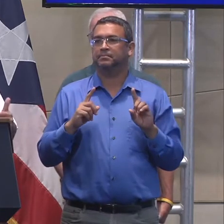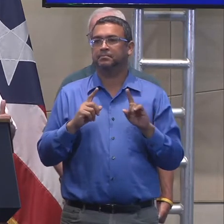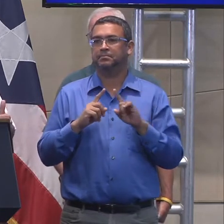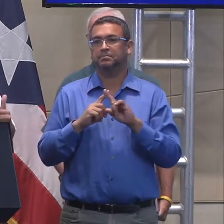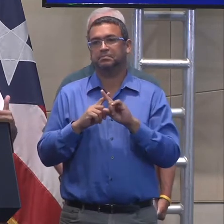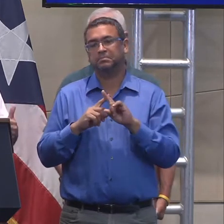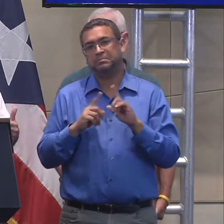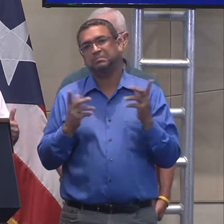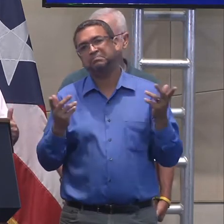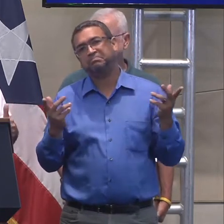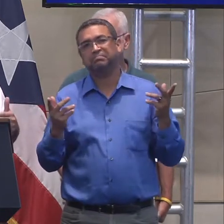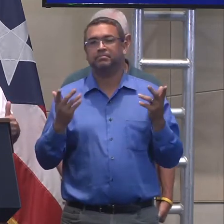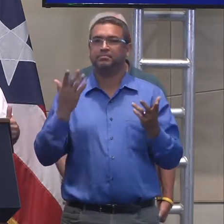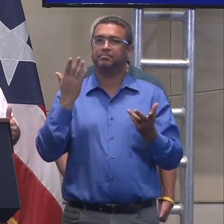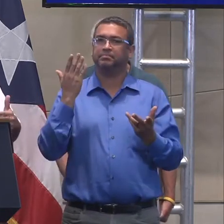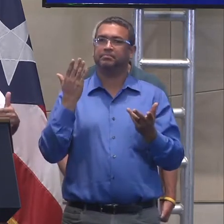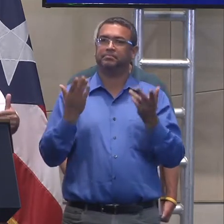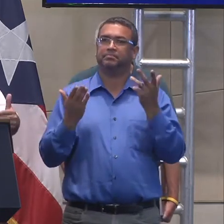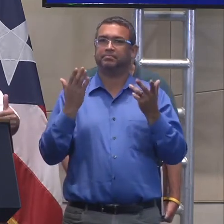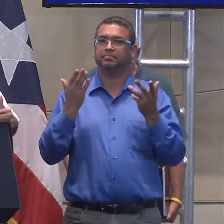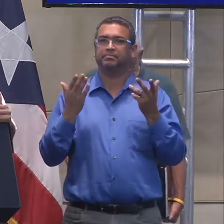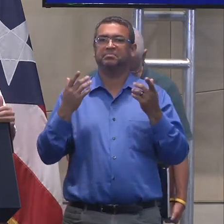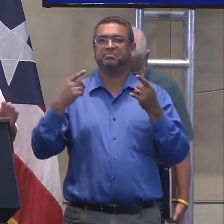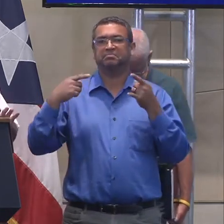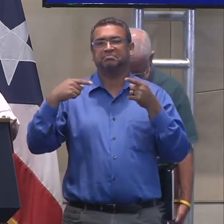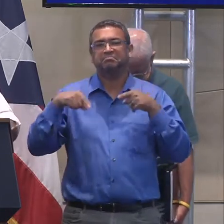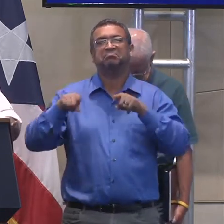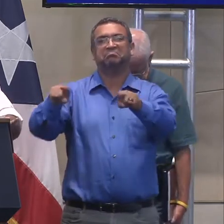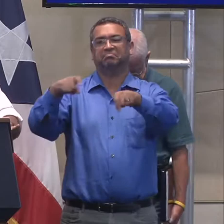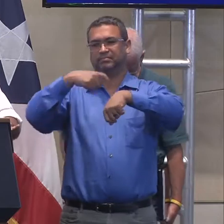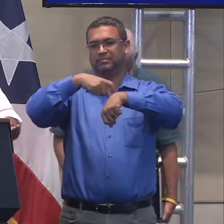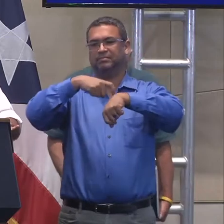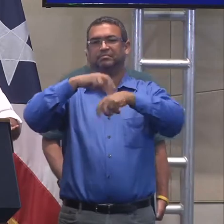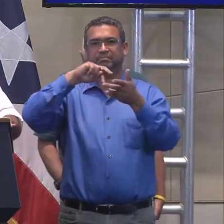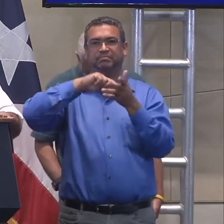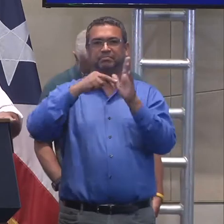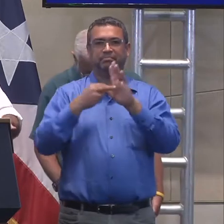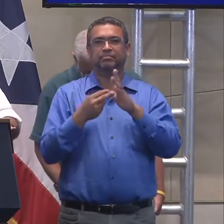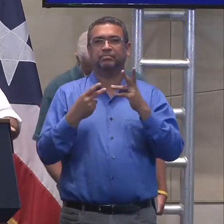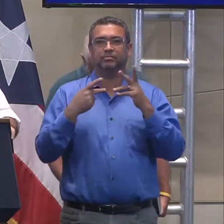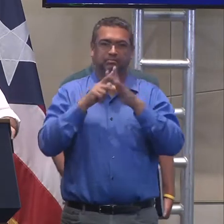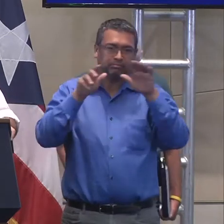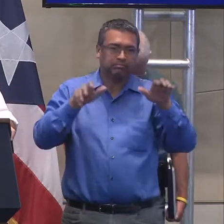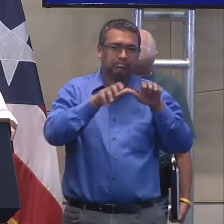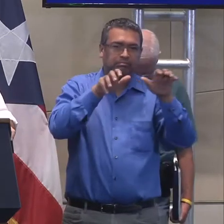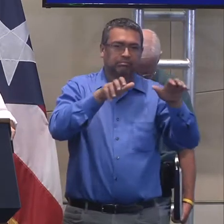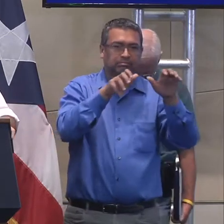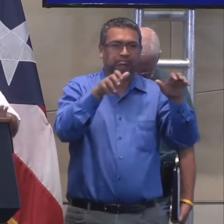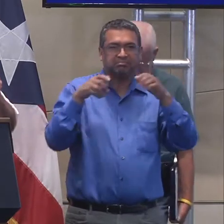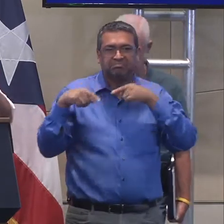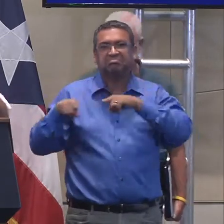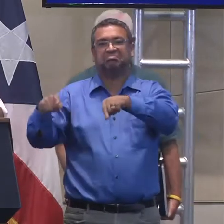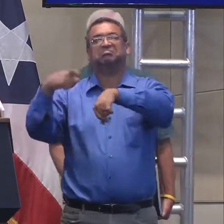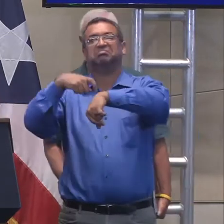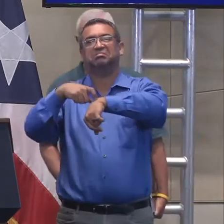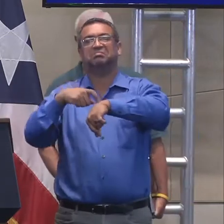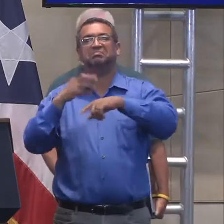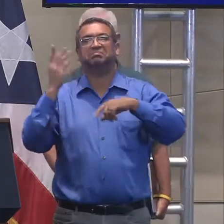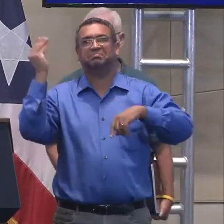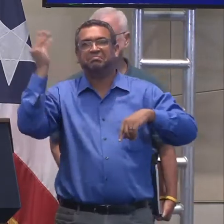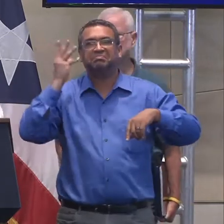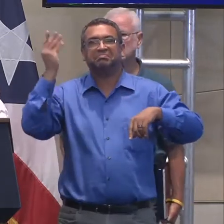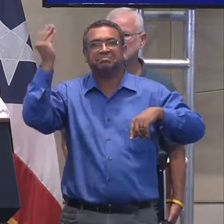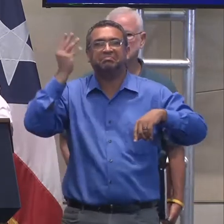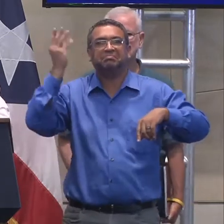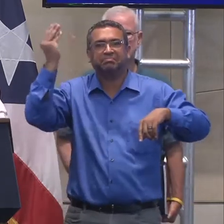no diría que es prematuro, yo diría que es ongoing, ¿verdad?, esto, cuando estamos, cuando estamos trabajando con, con algo posterior a la,